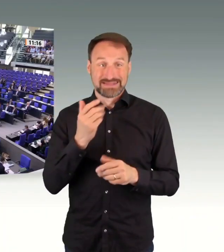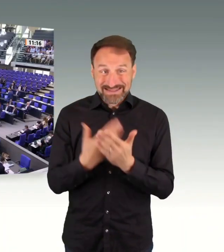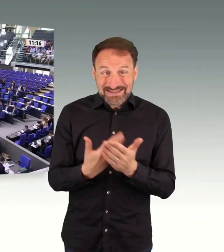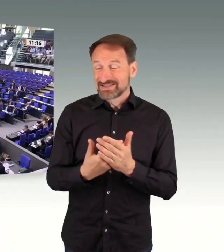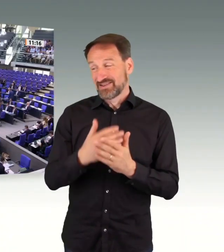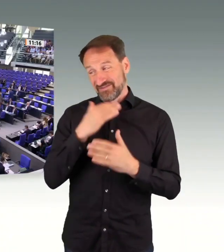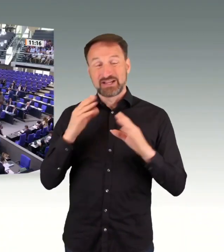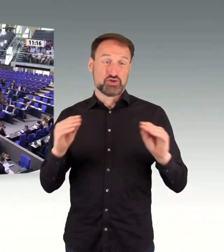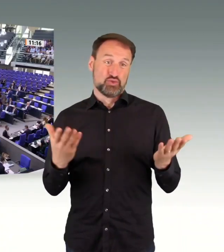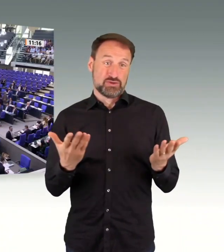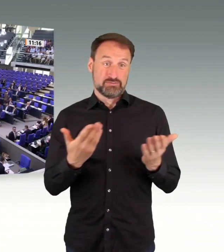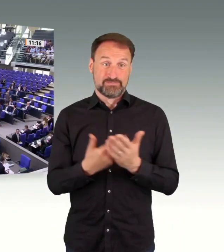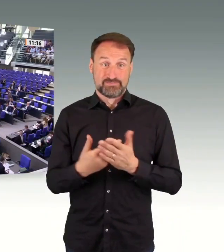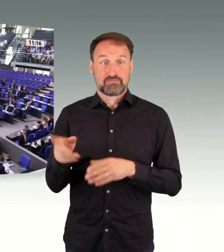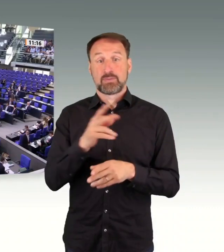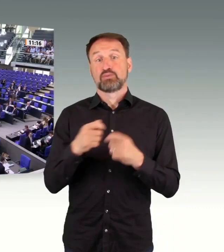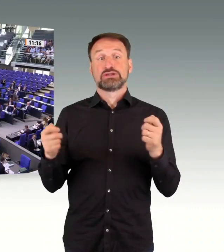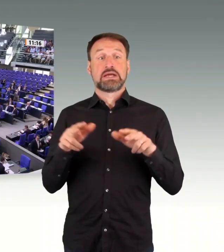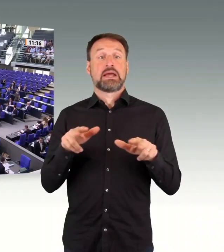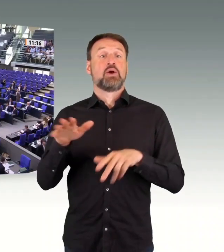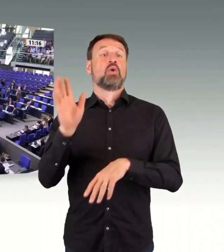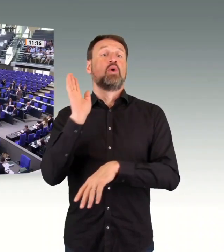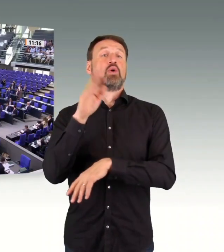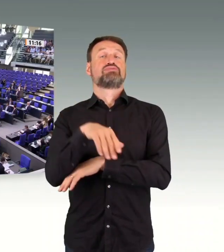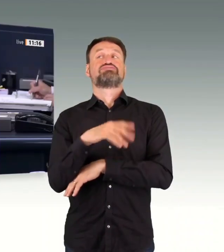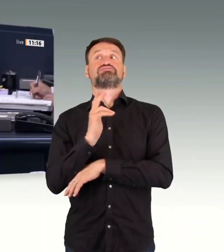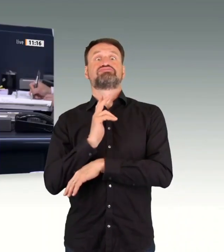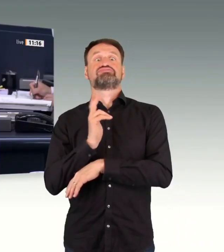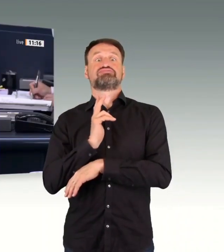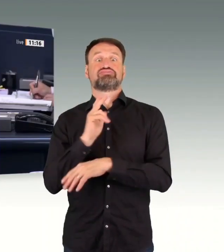Das Wort hat der Kollege Carsten Träger für die SPD-Fraktion.